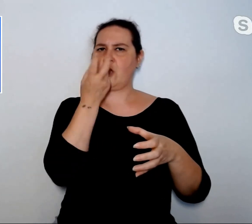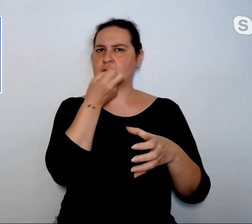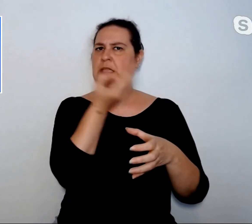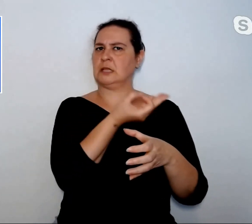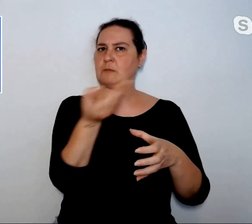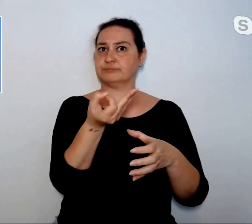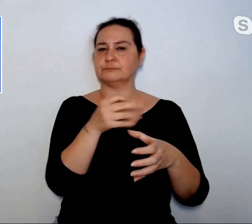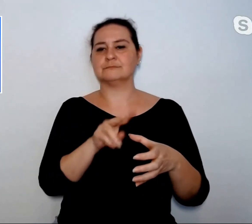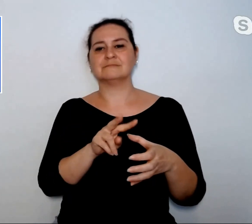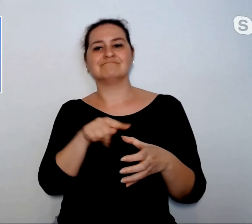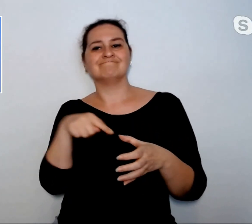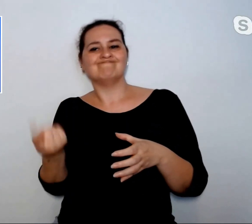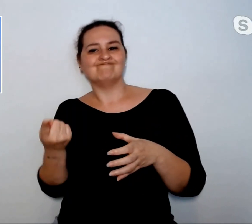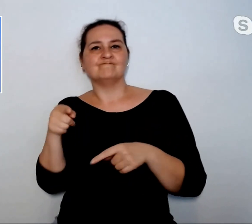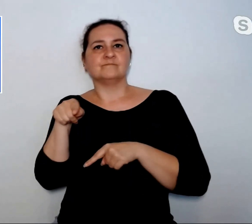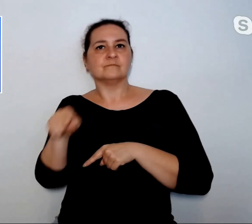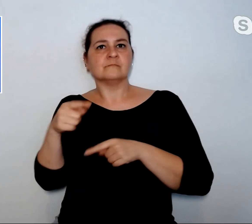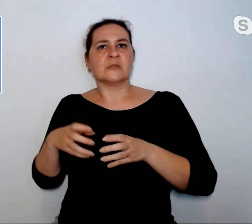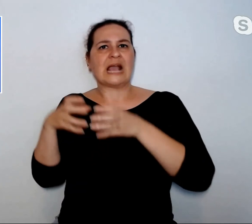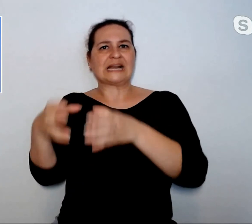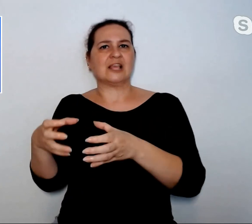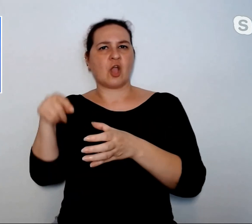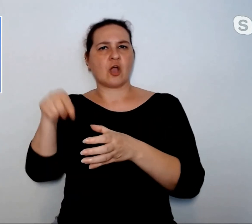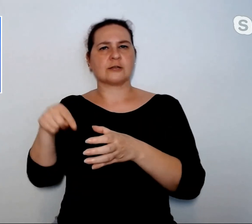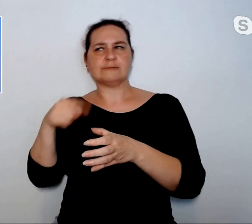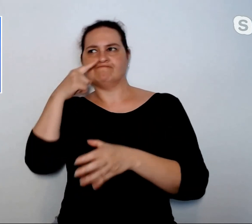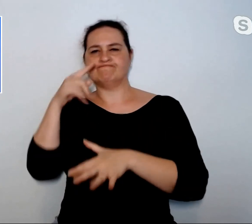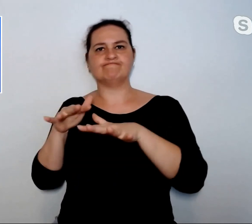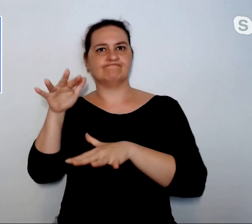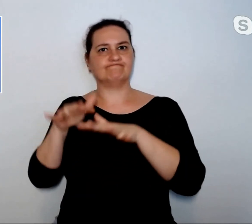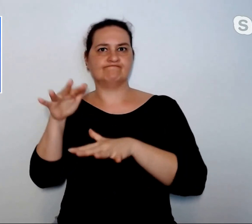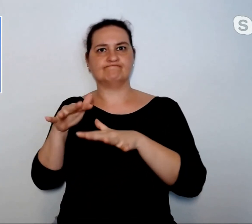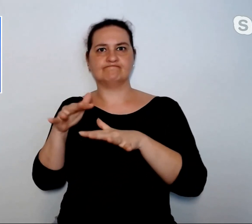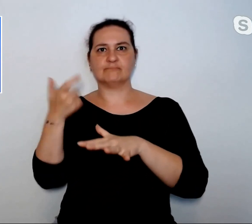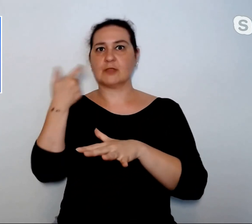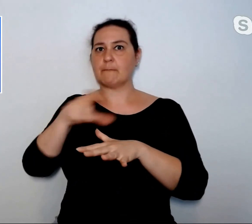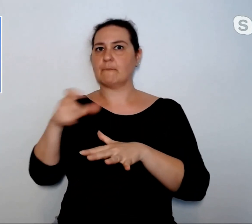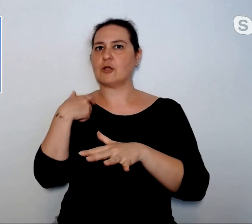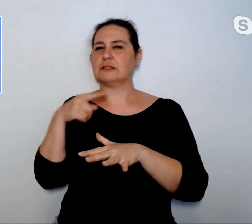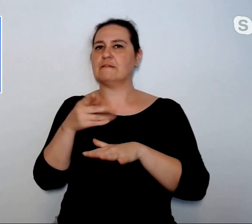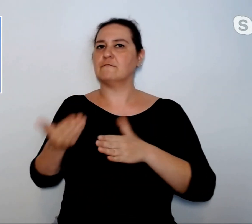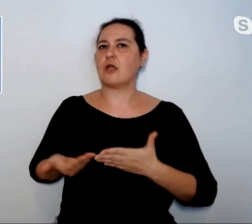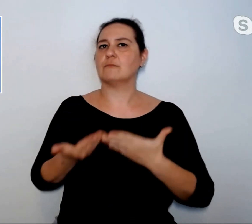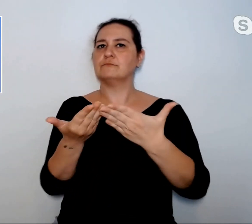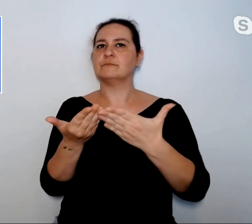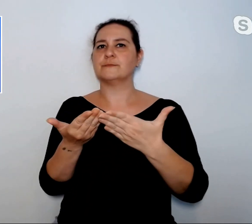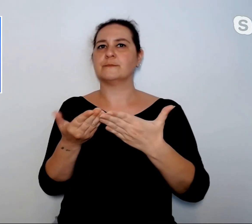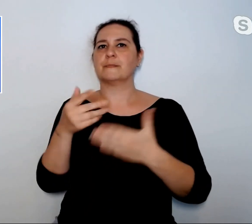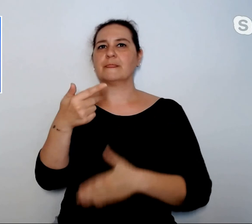lecito averne sugli altri due entrambi concessi con l'ausilio del VAR.